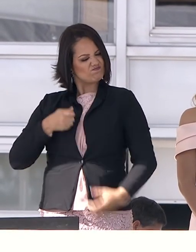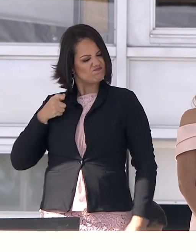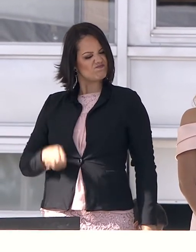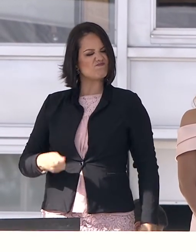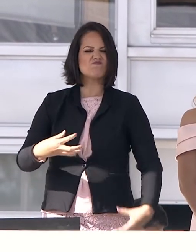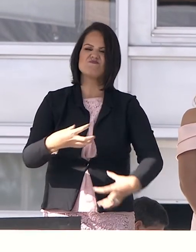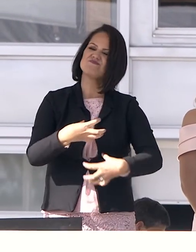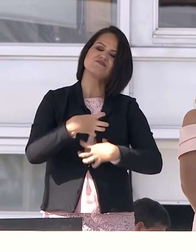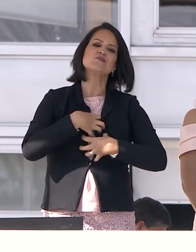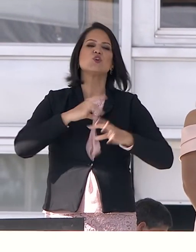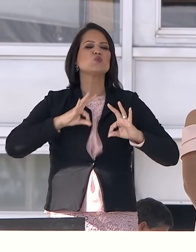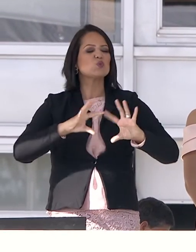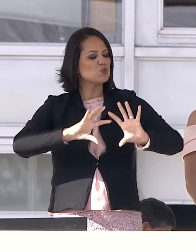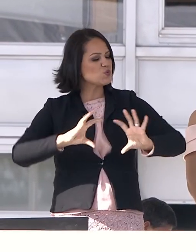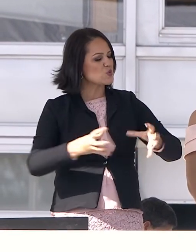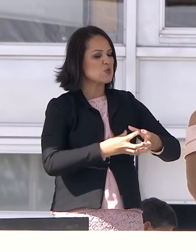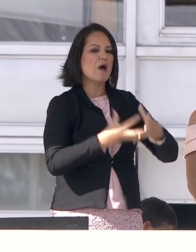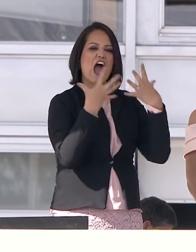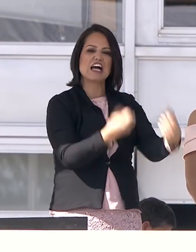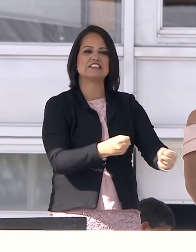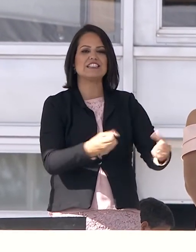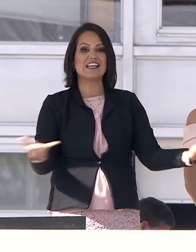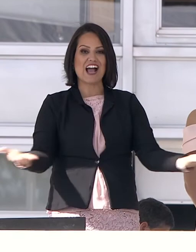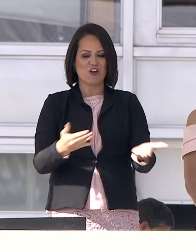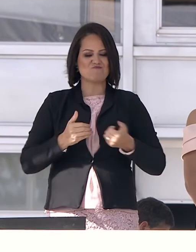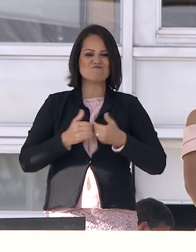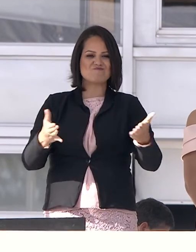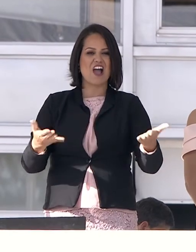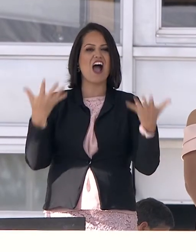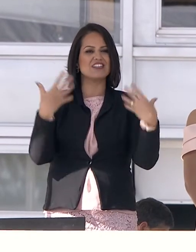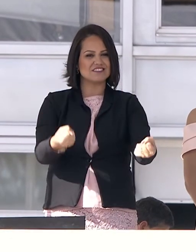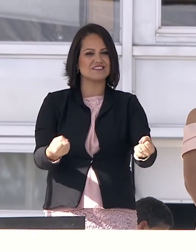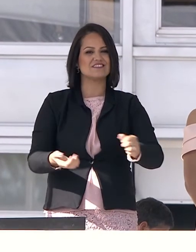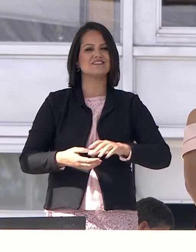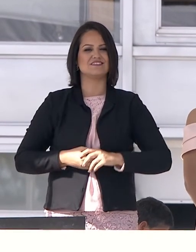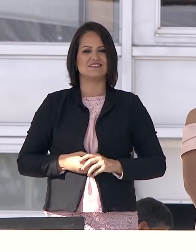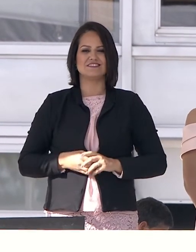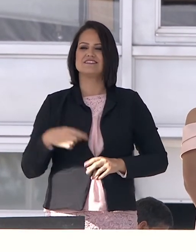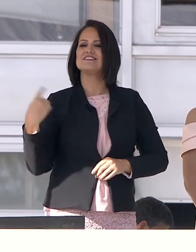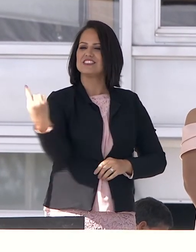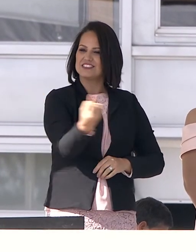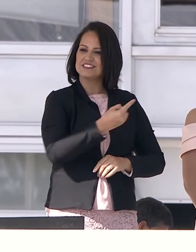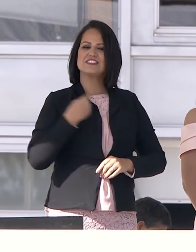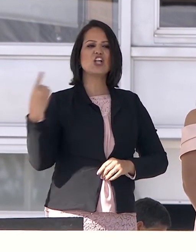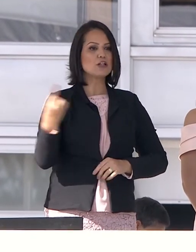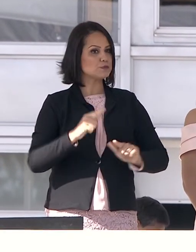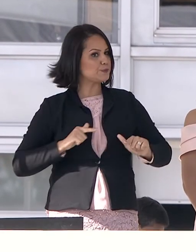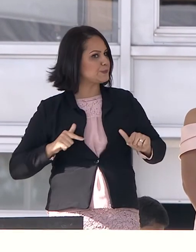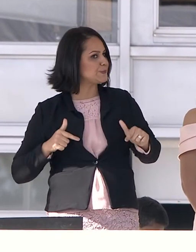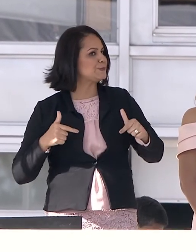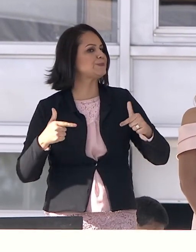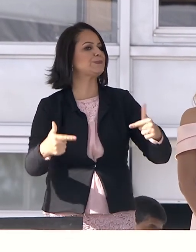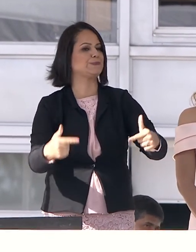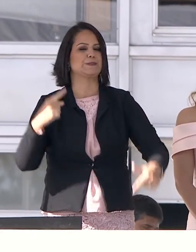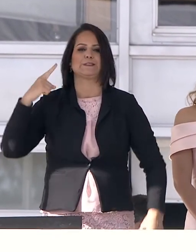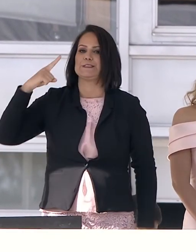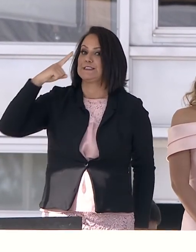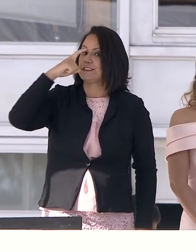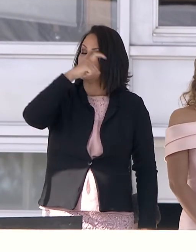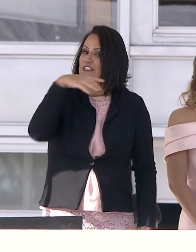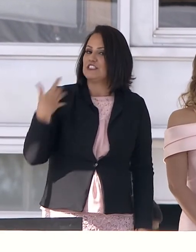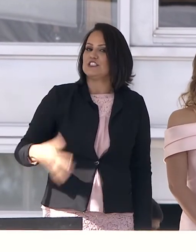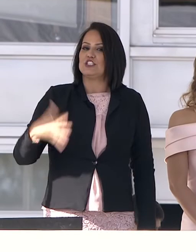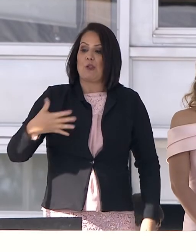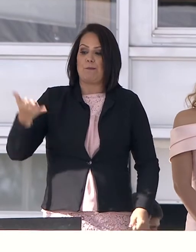que toda equipe de governo assume no dia de hoje. Temos o grande desafio de enfrentar os efeitos